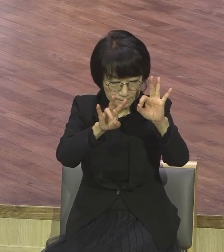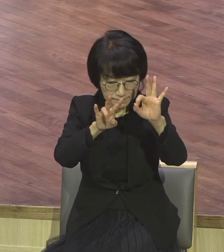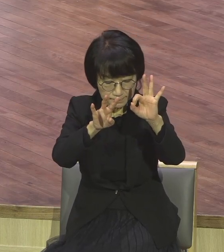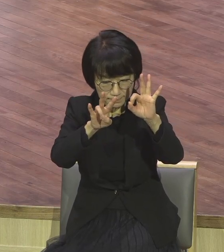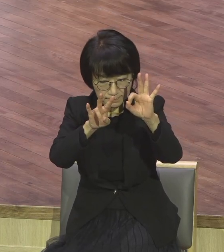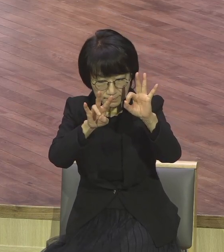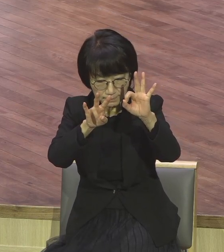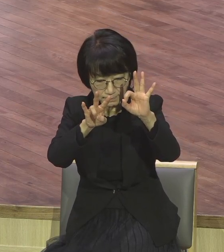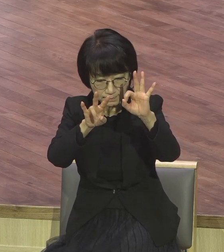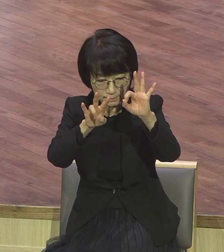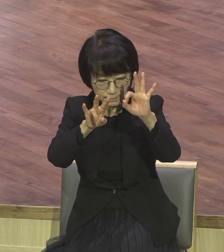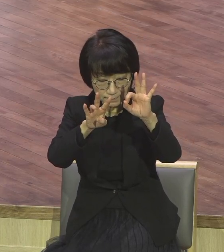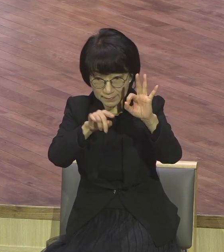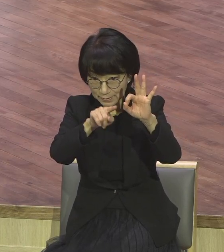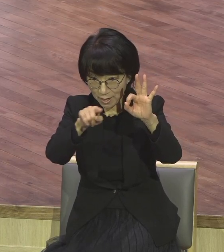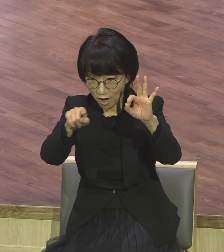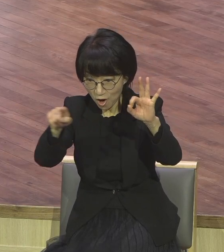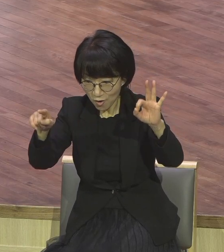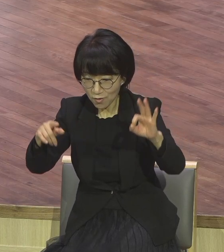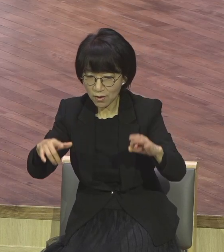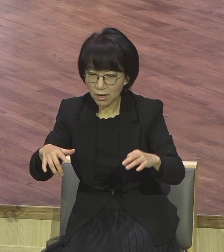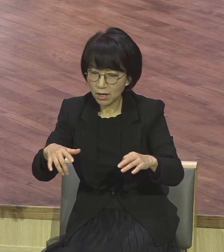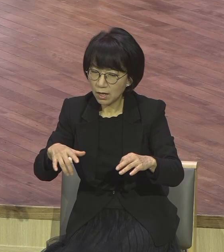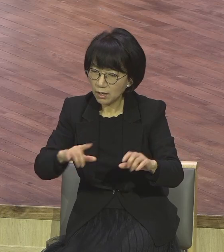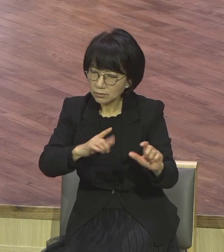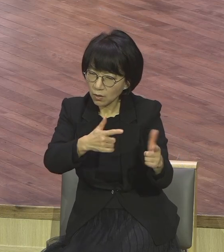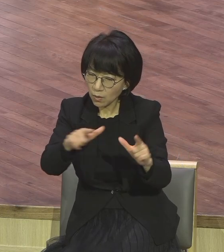상황 속에서 절대 두려워하지 말라고 강조하고 있습니다